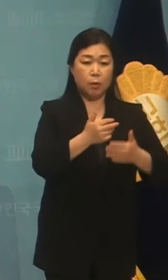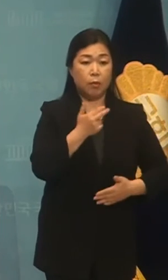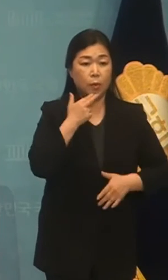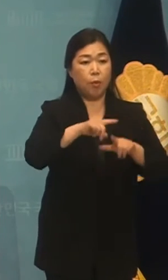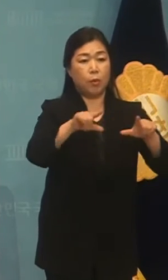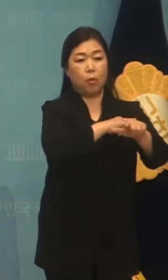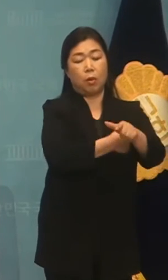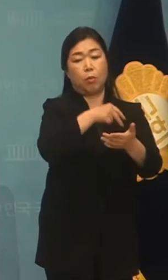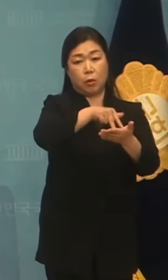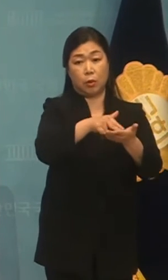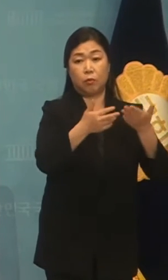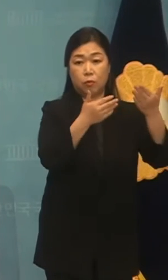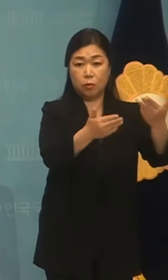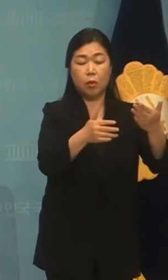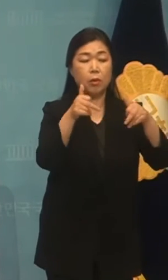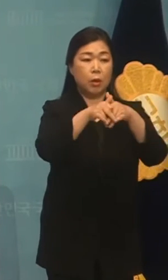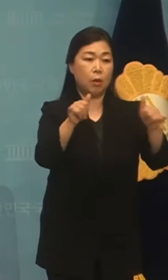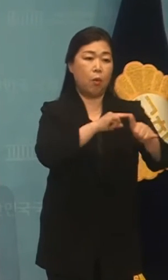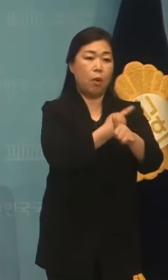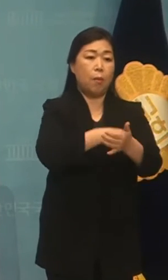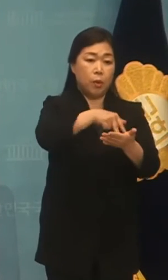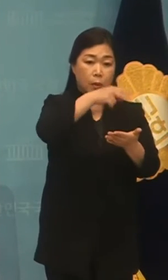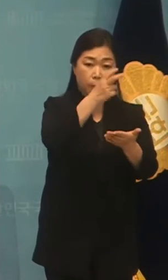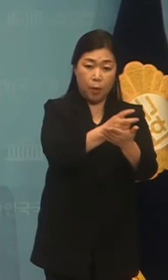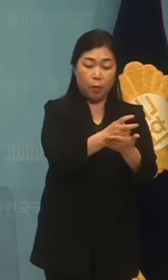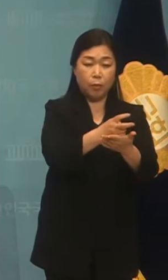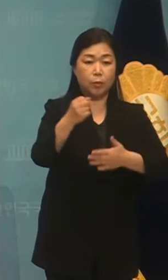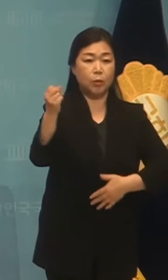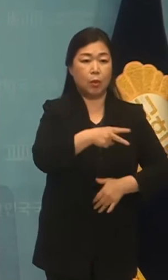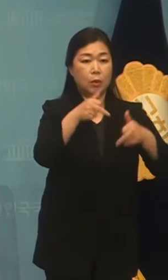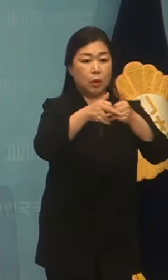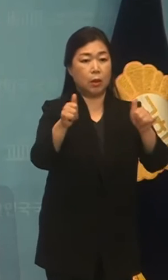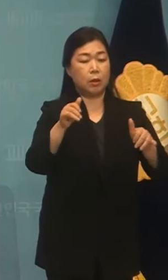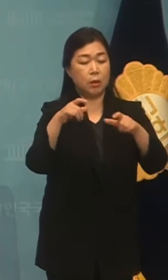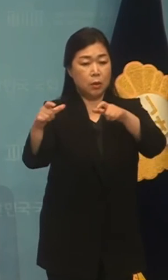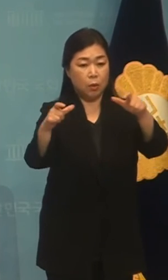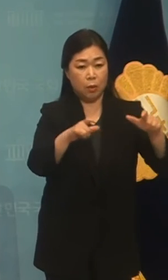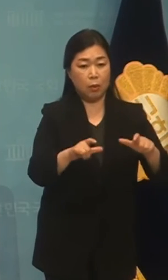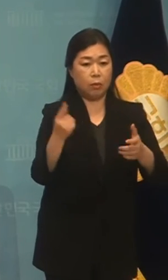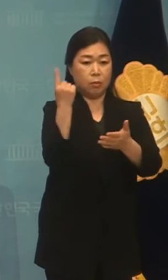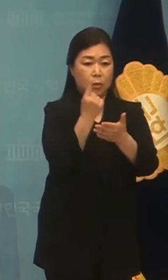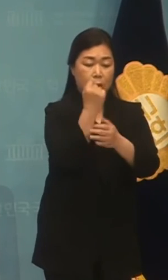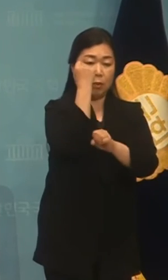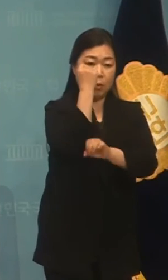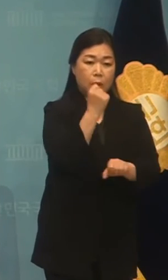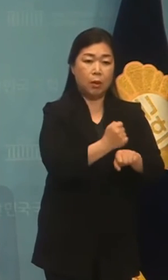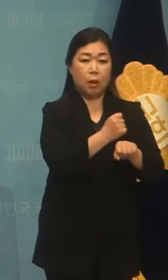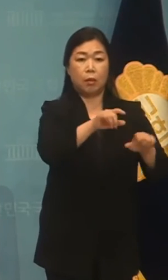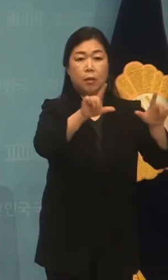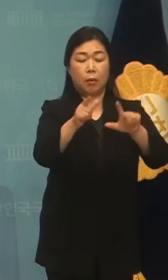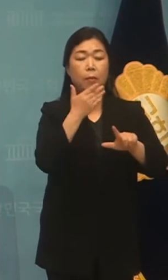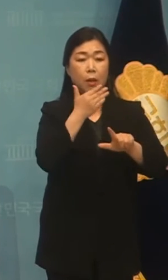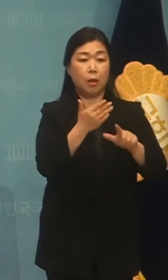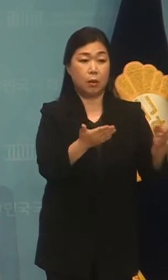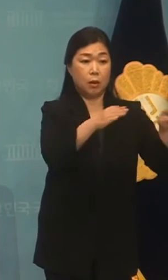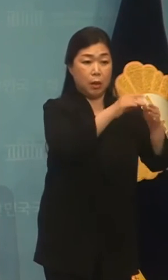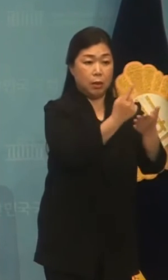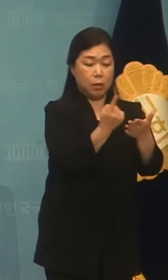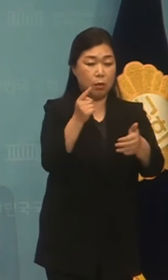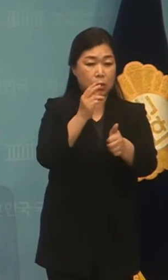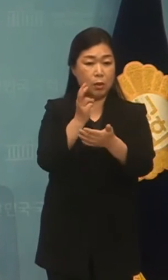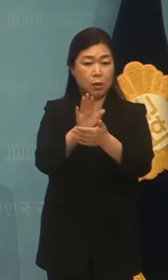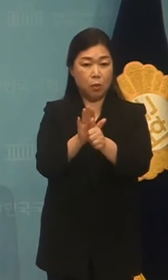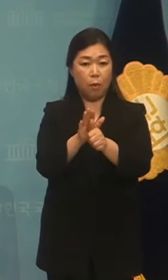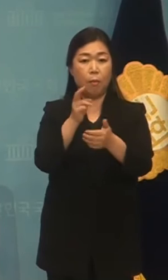보편적 권리를 부장하는 장애인 권리 부장법과 장애인의 지역사회에 정치화할 수 있도록 하는 탈시설 지원 법